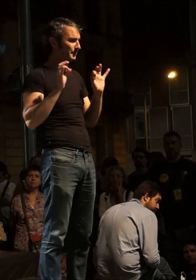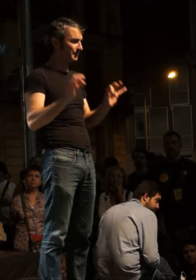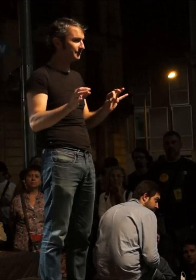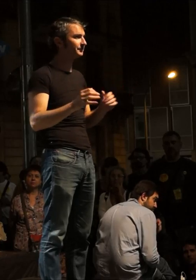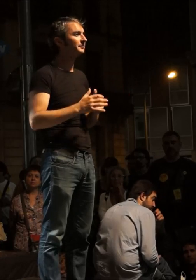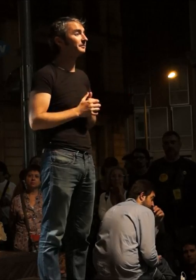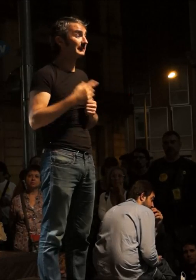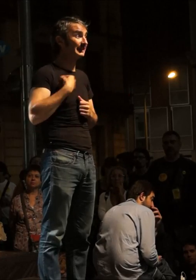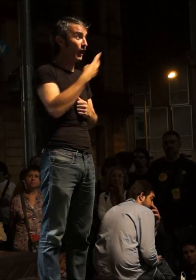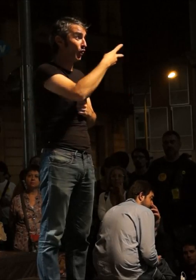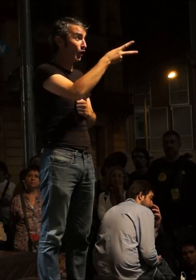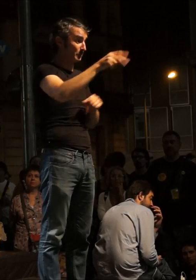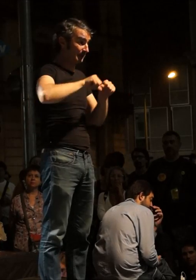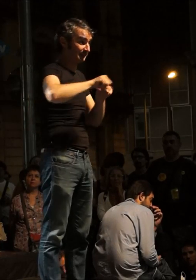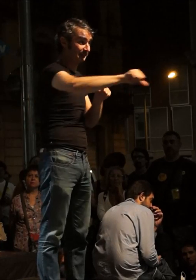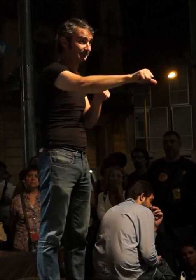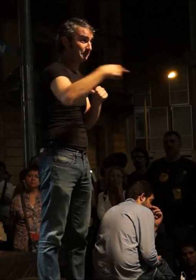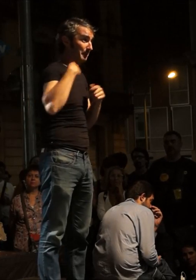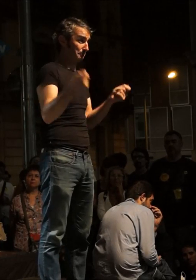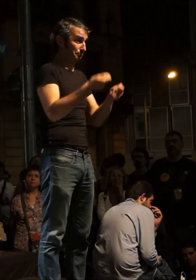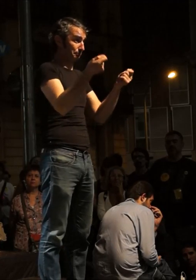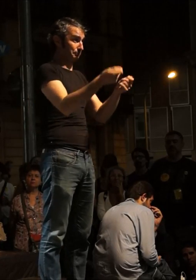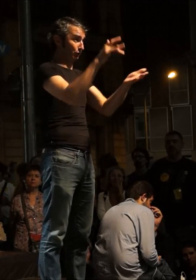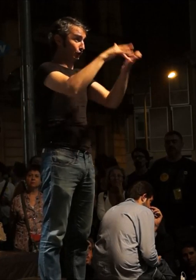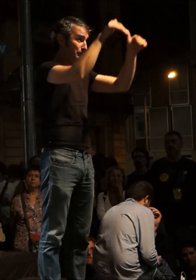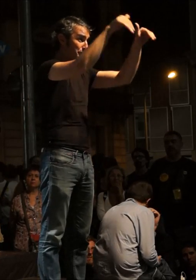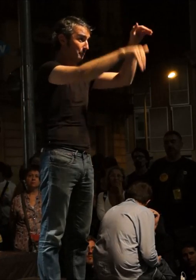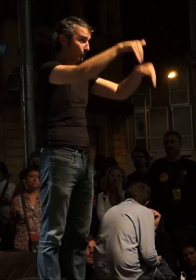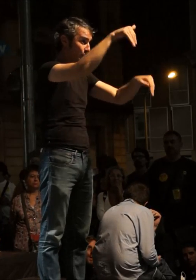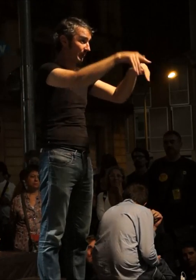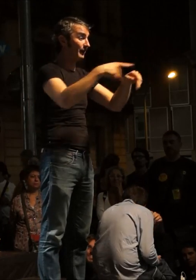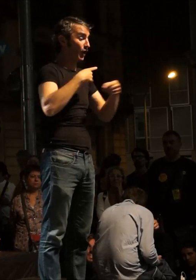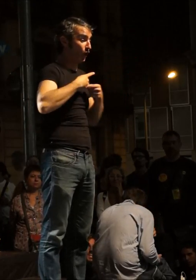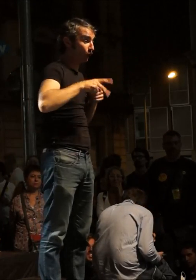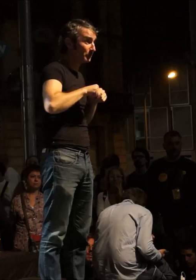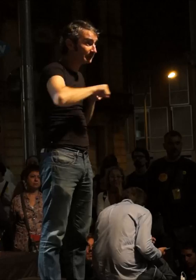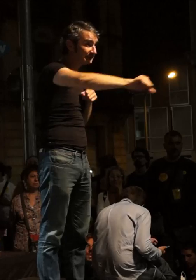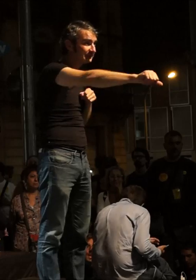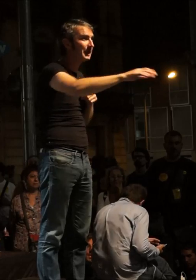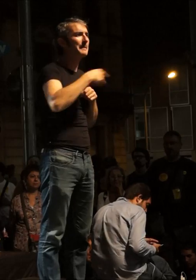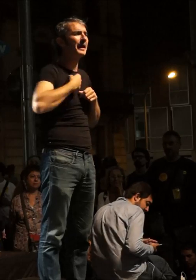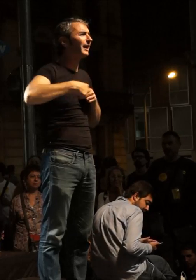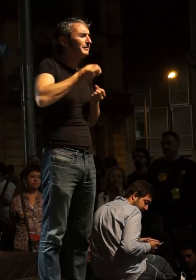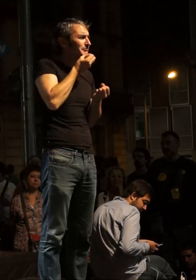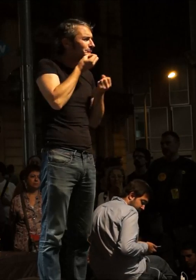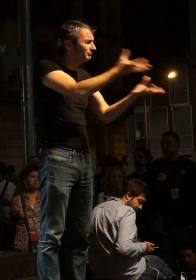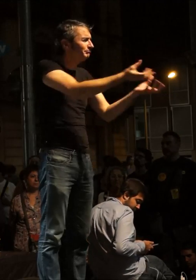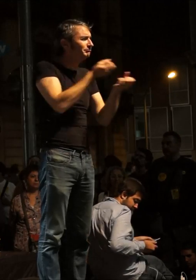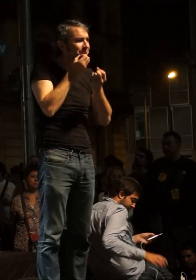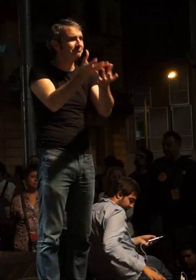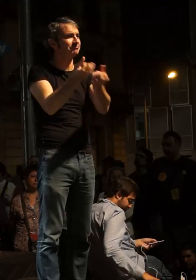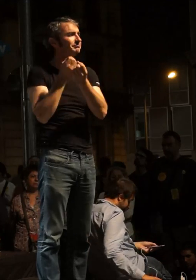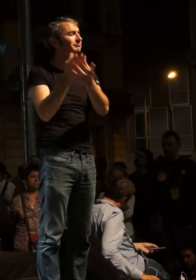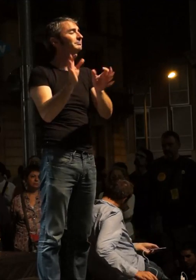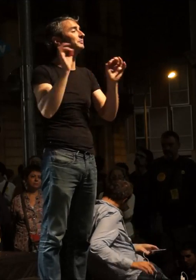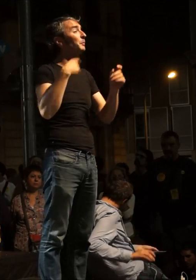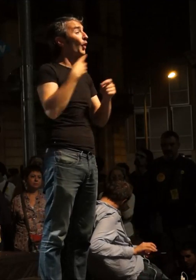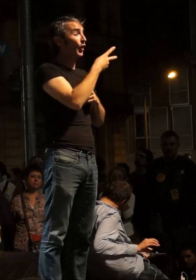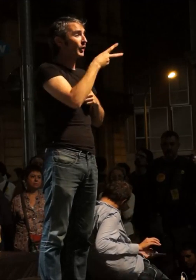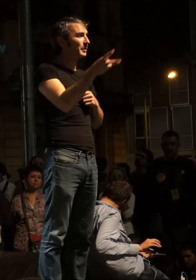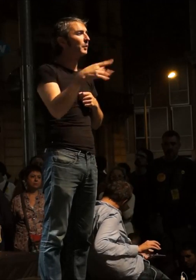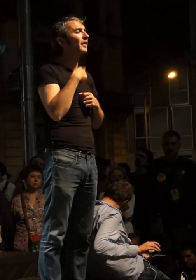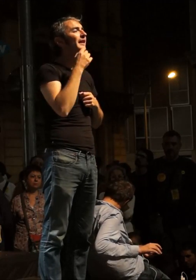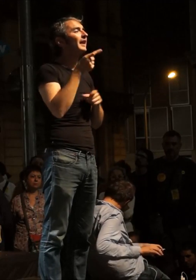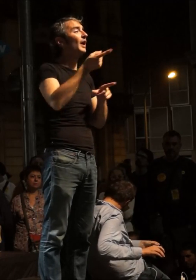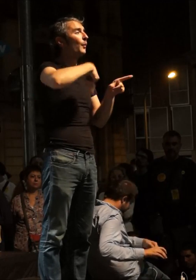Ens queden 15 dies de campanya, 15 dies en els quals ens toca donar-ho tot, però 15 dies en els quals